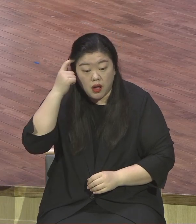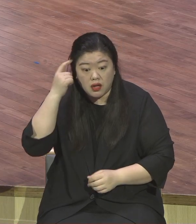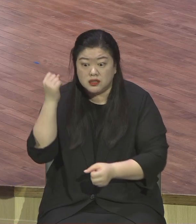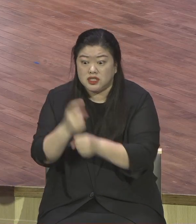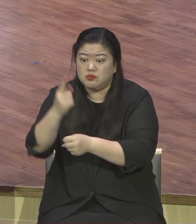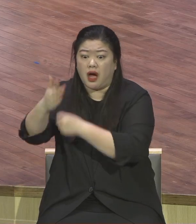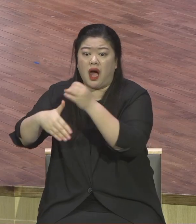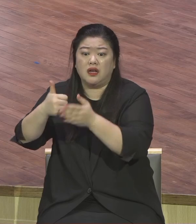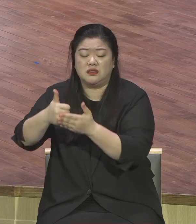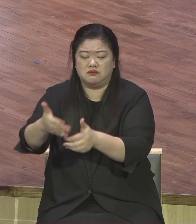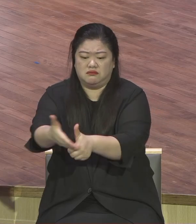삶이 달라